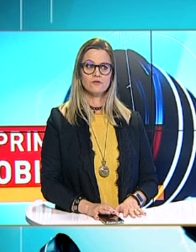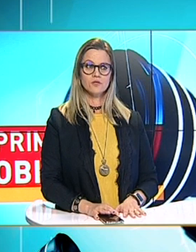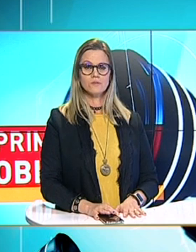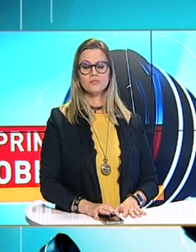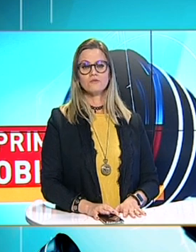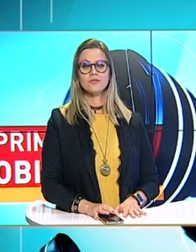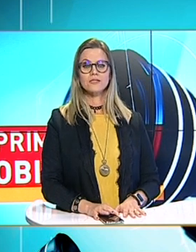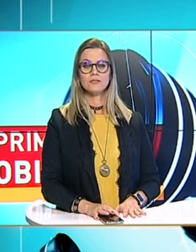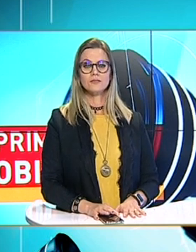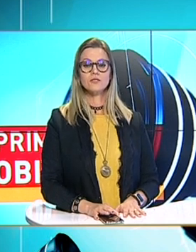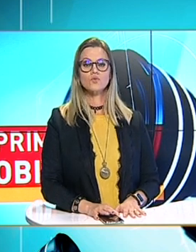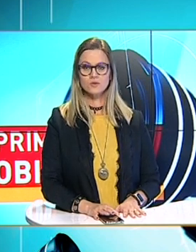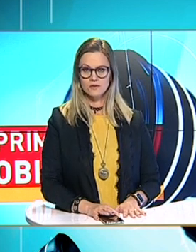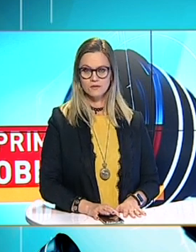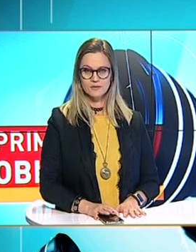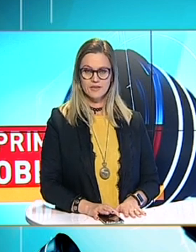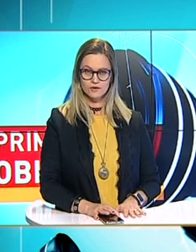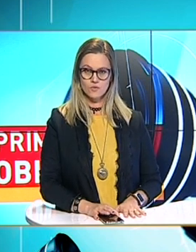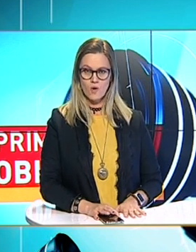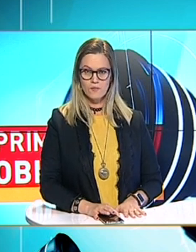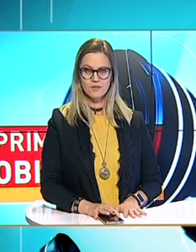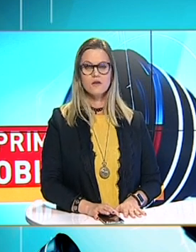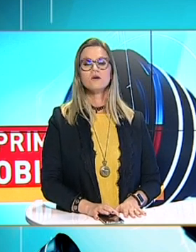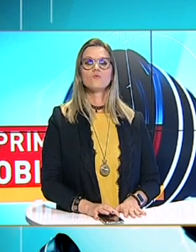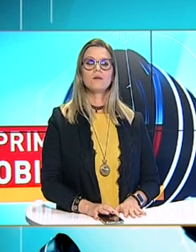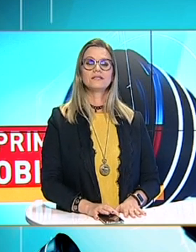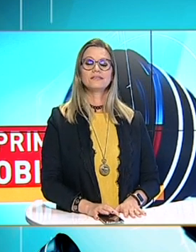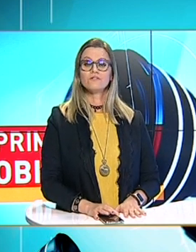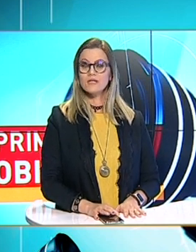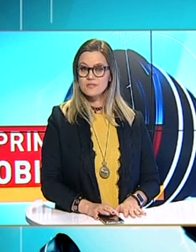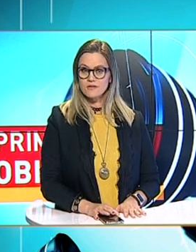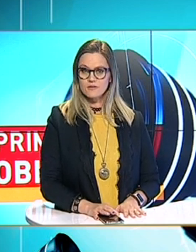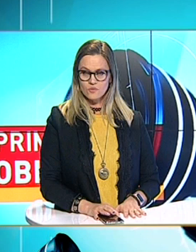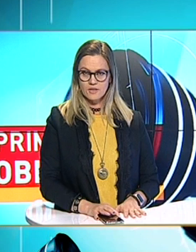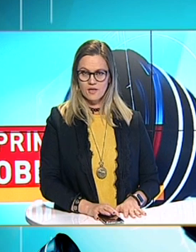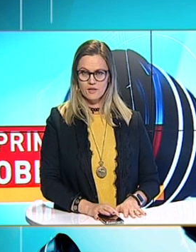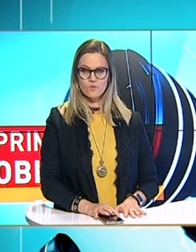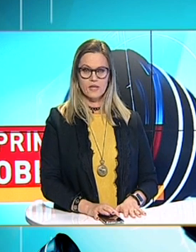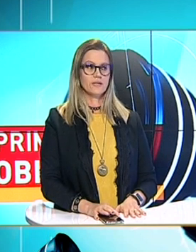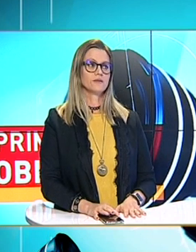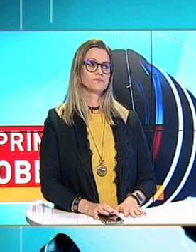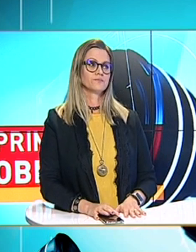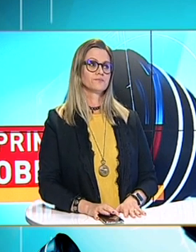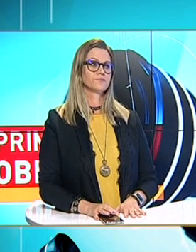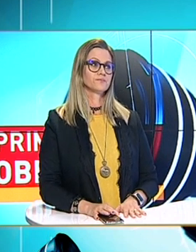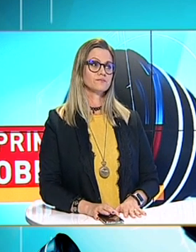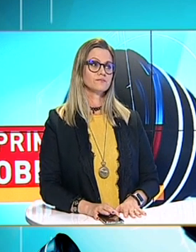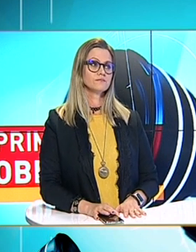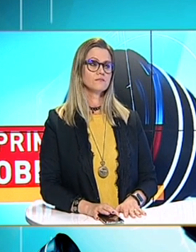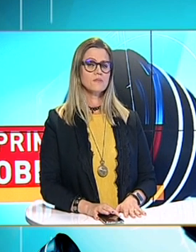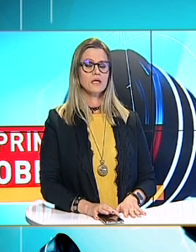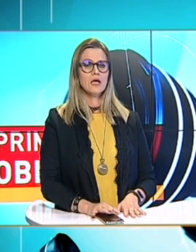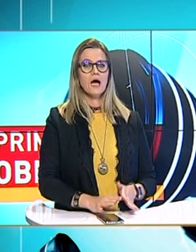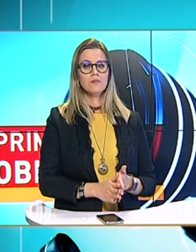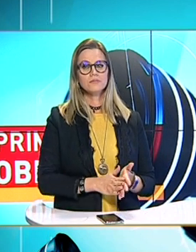concentrat foarte mult A fost să discut direct cu oameni Oameni din diverse zone Ai realizat o serie întreagă de